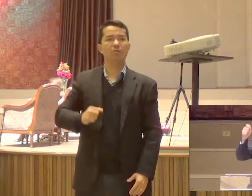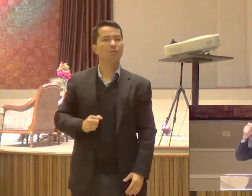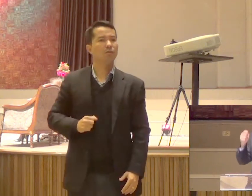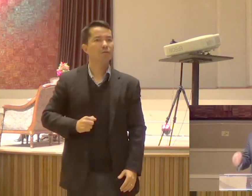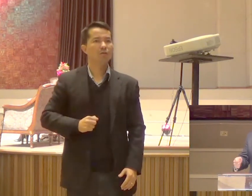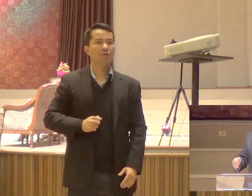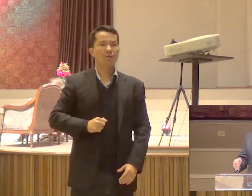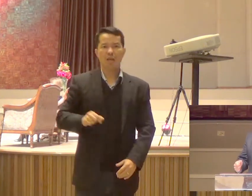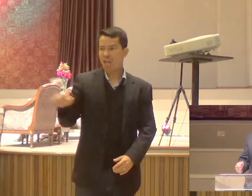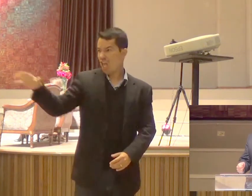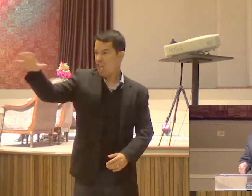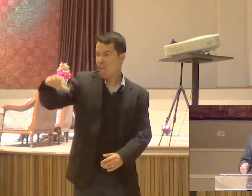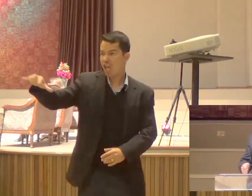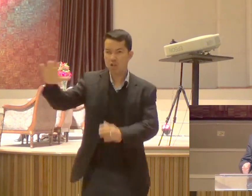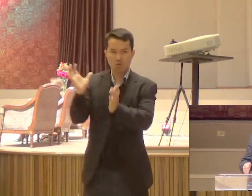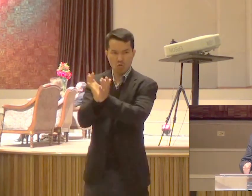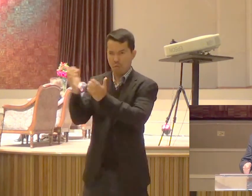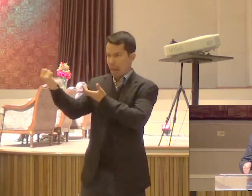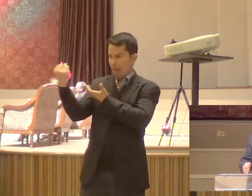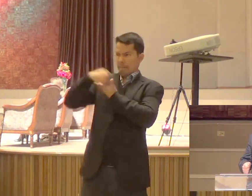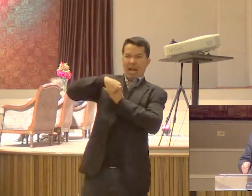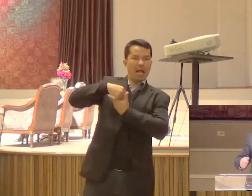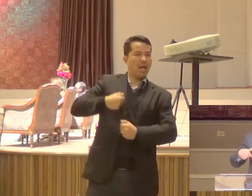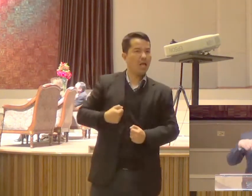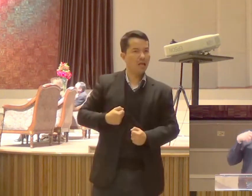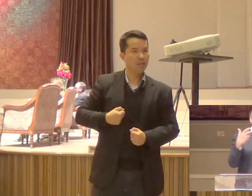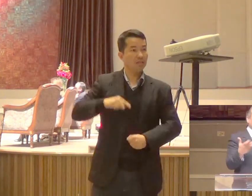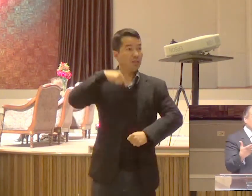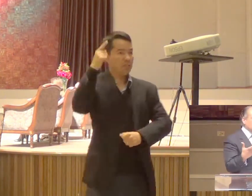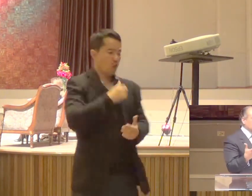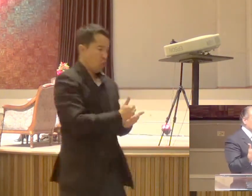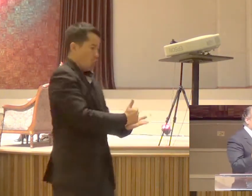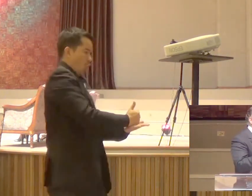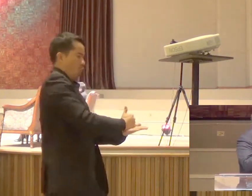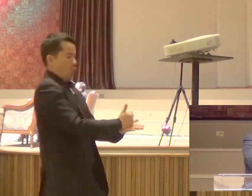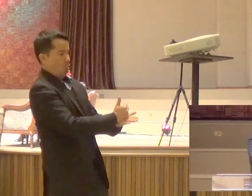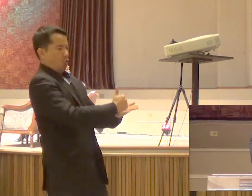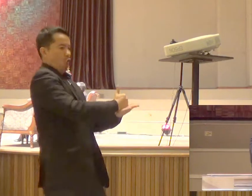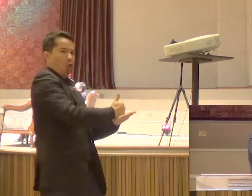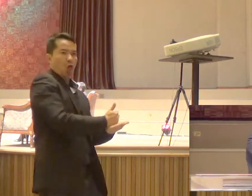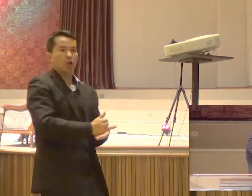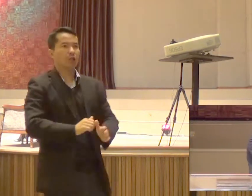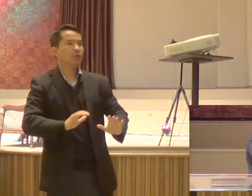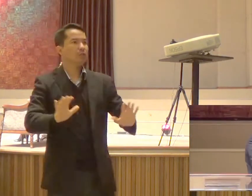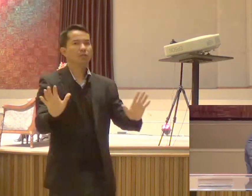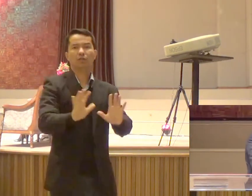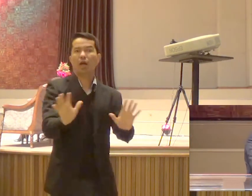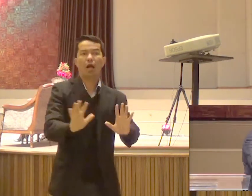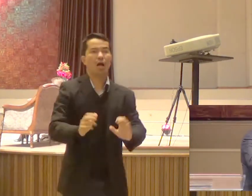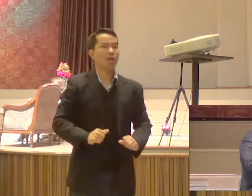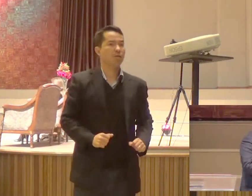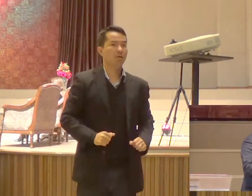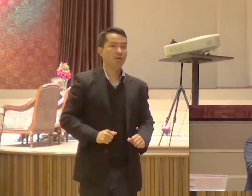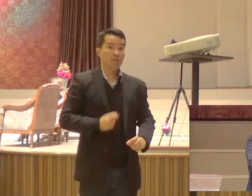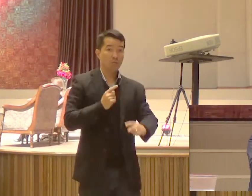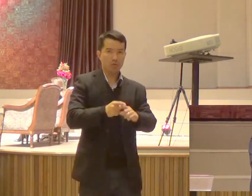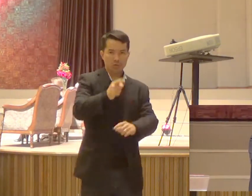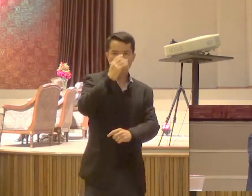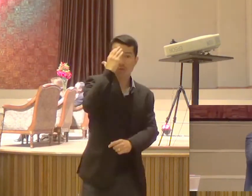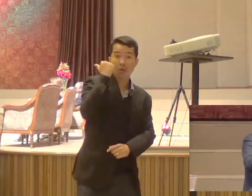o compra Não importa Se o valor Da propina É grande